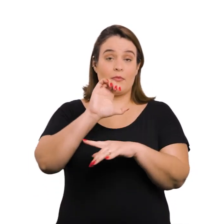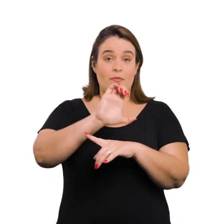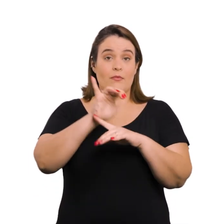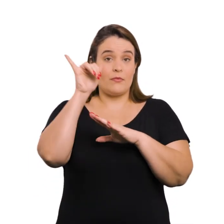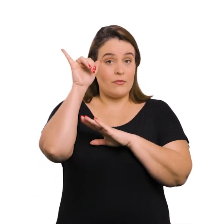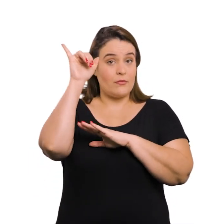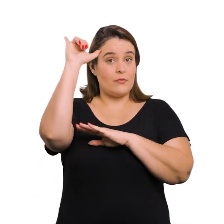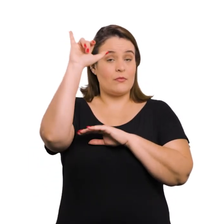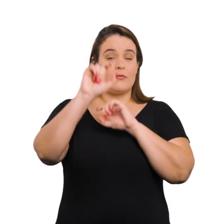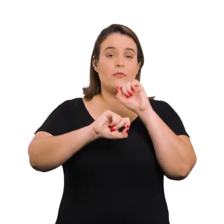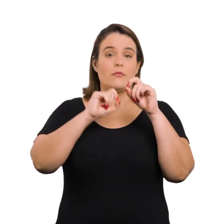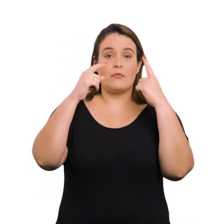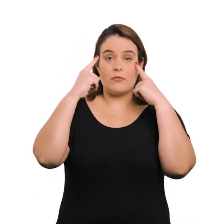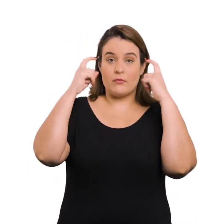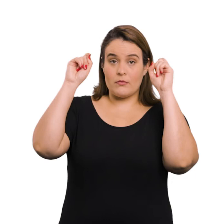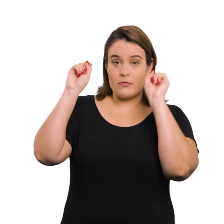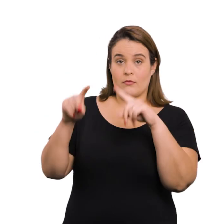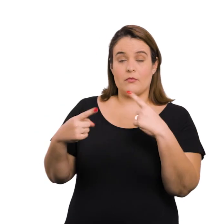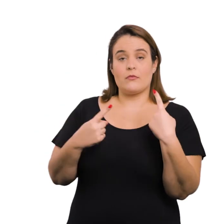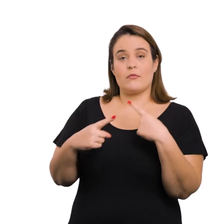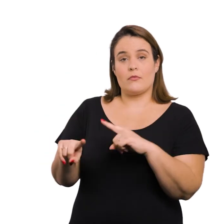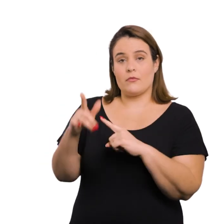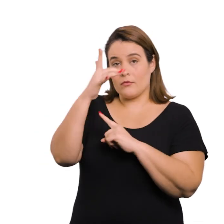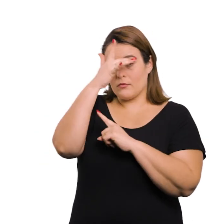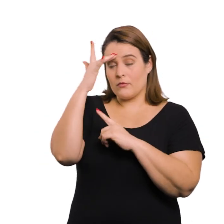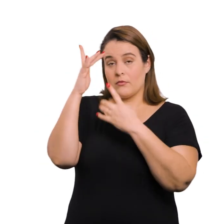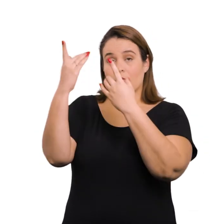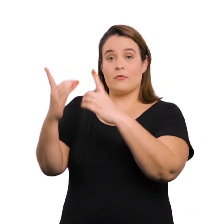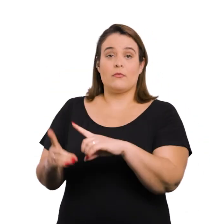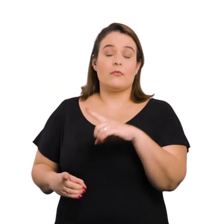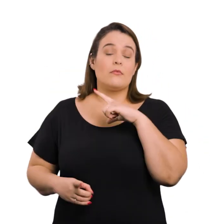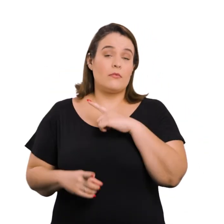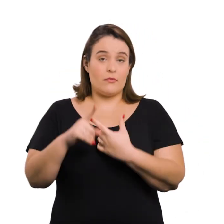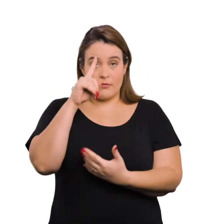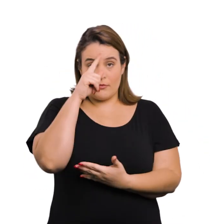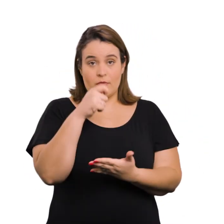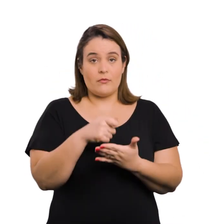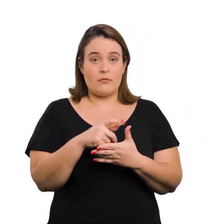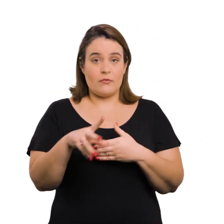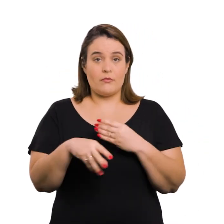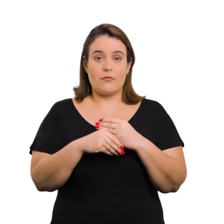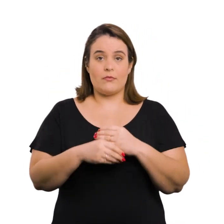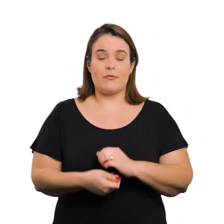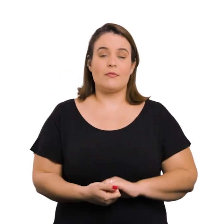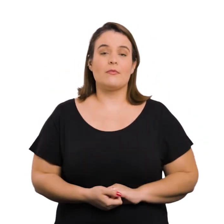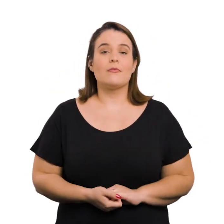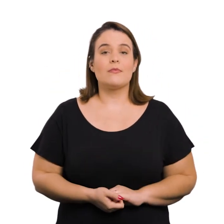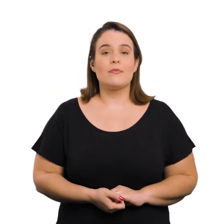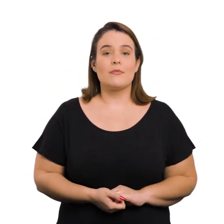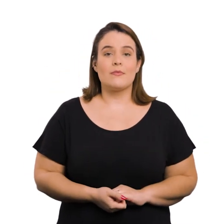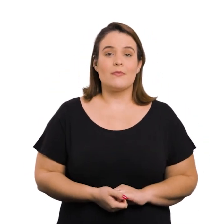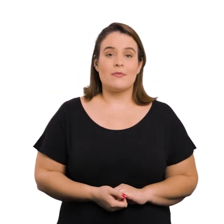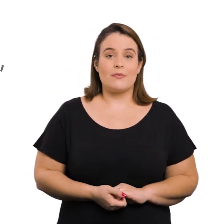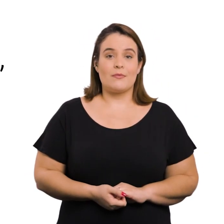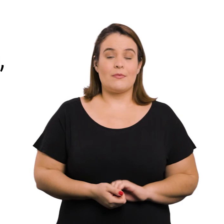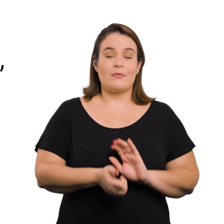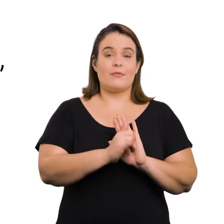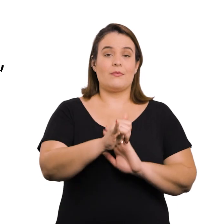Estadual de Prevenção e Combate à Violência contra Pessoas com Deficiência e determina providências correlatas.